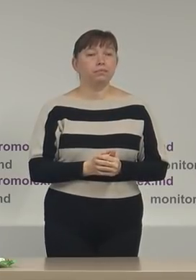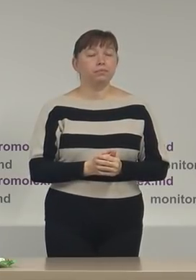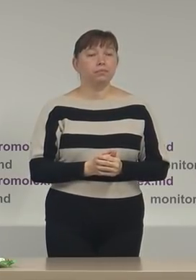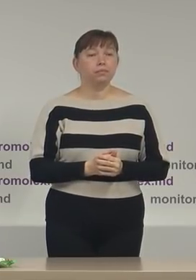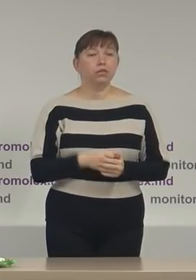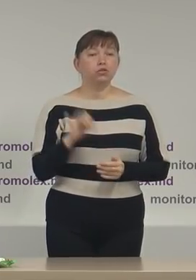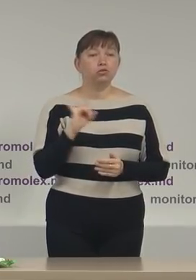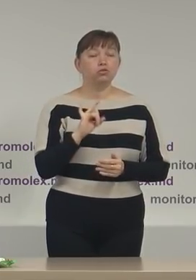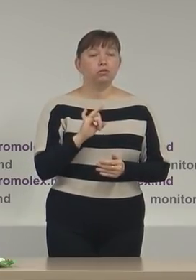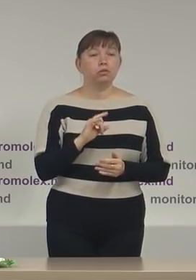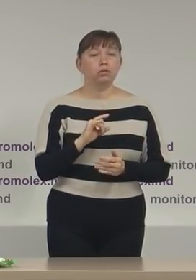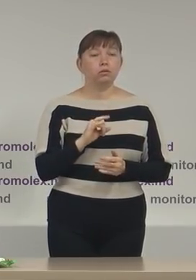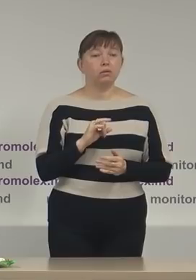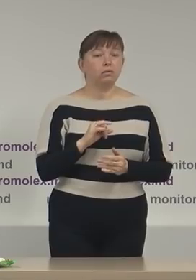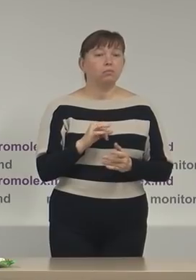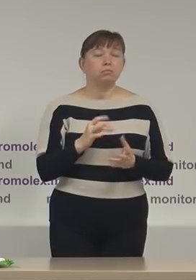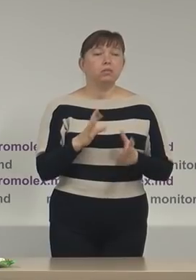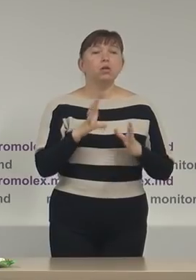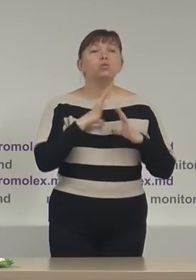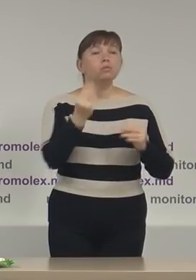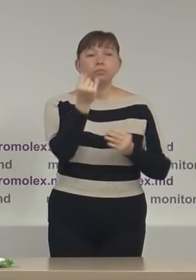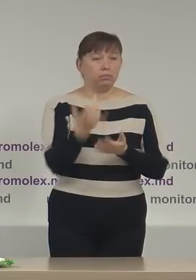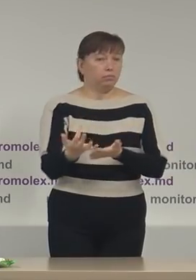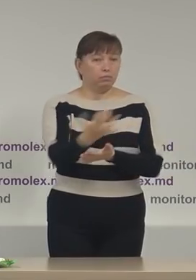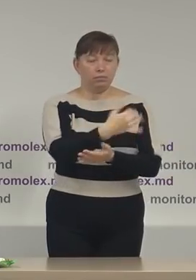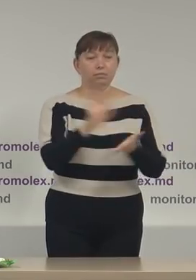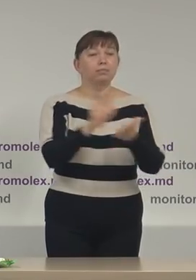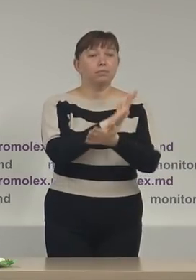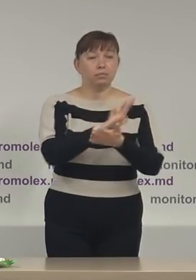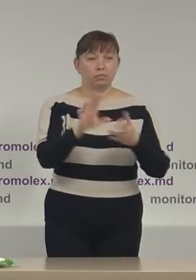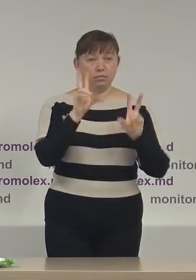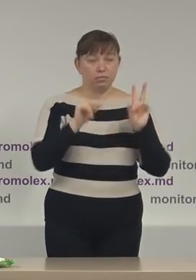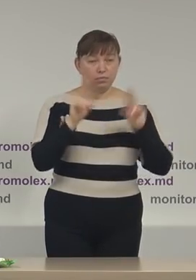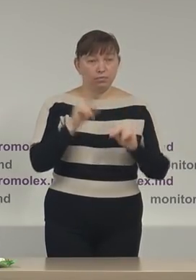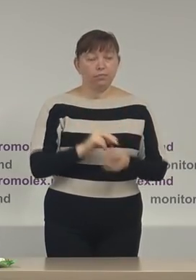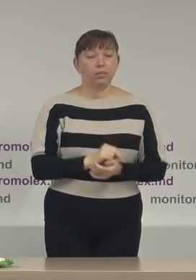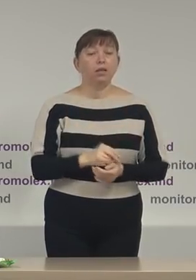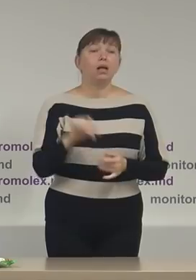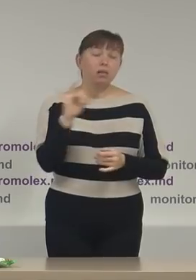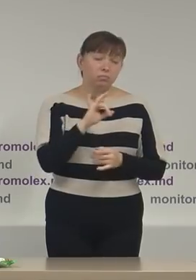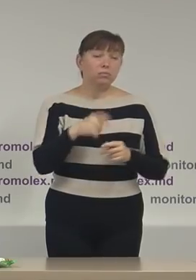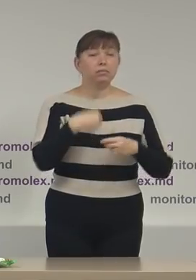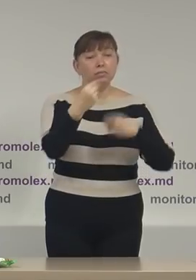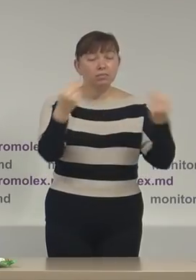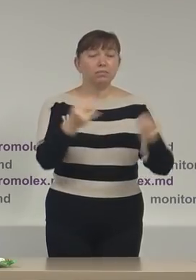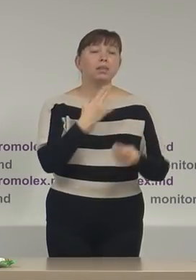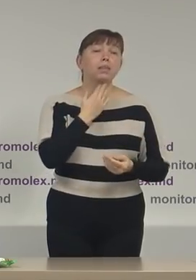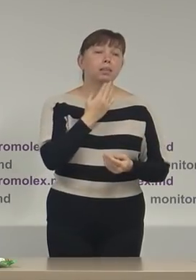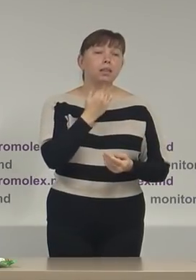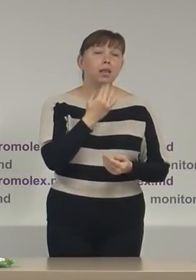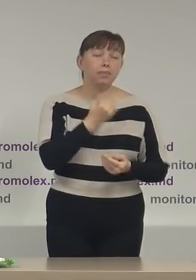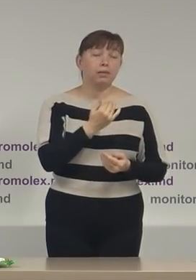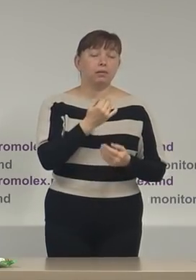și nu s-a încăsat taxă de intrare, mai mult s-au oferit anumite băuturi răcoritoare